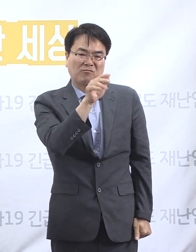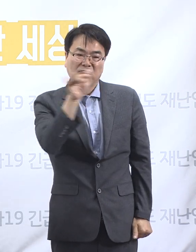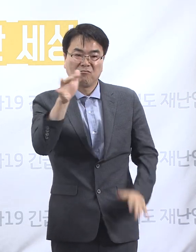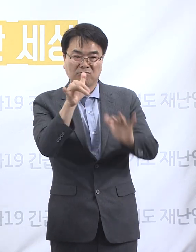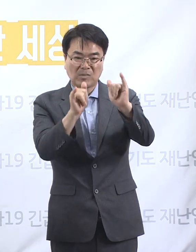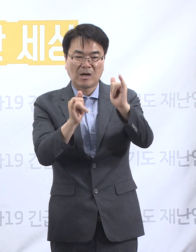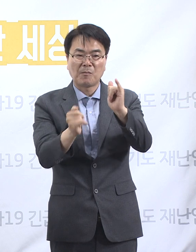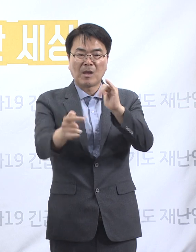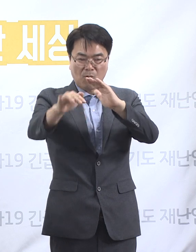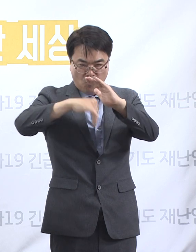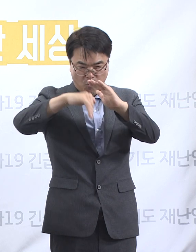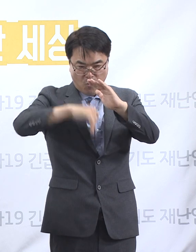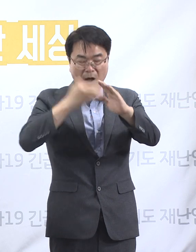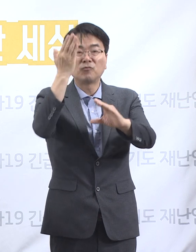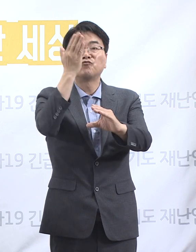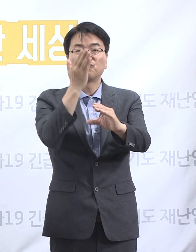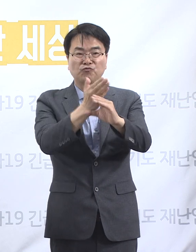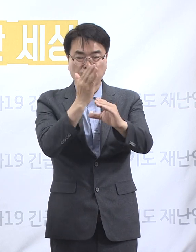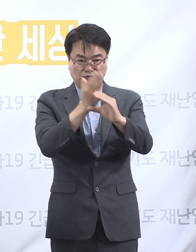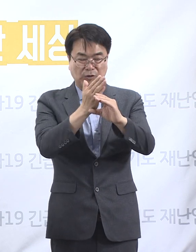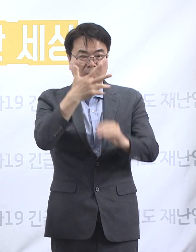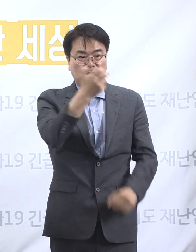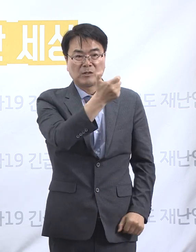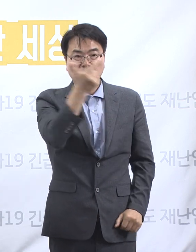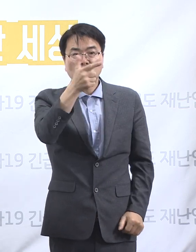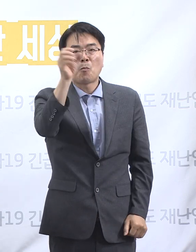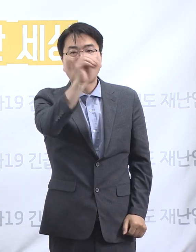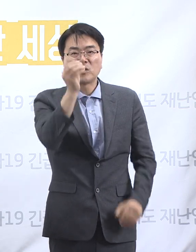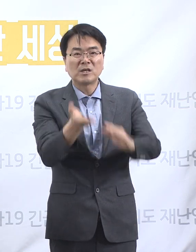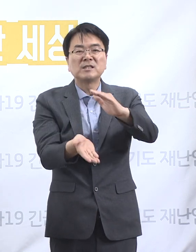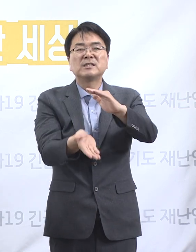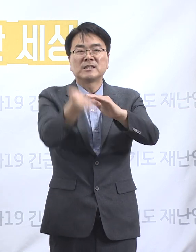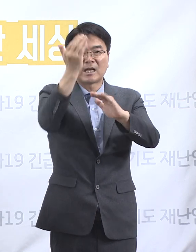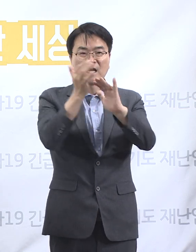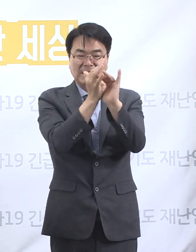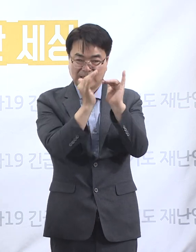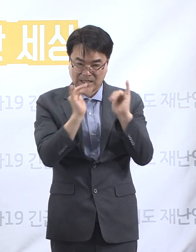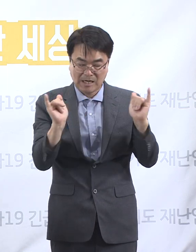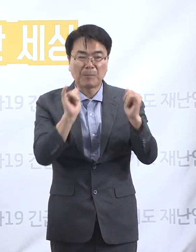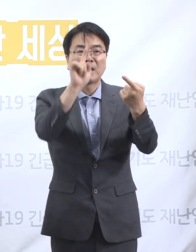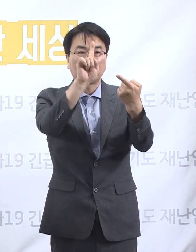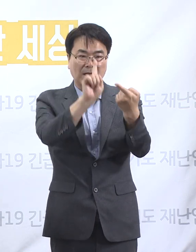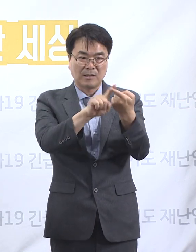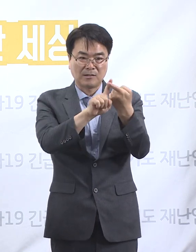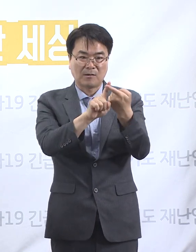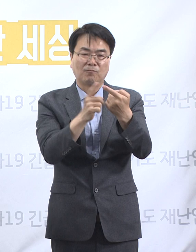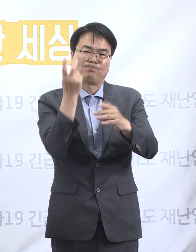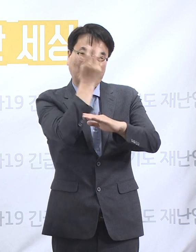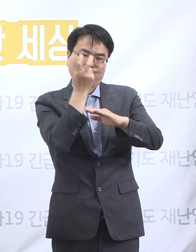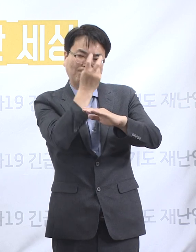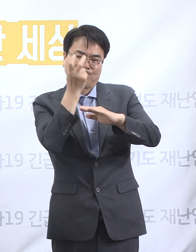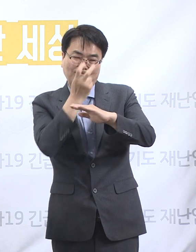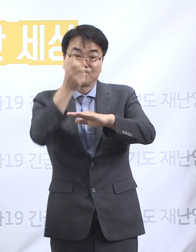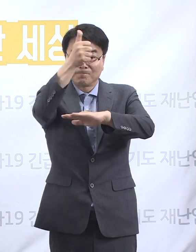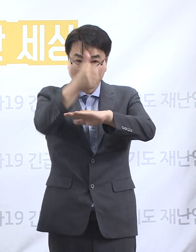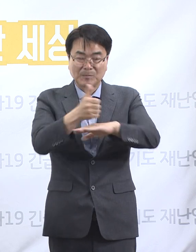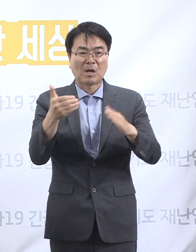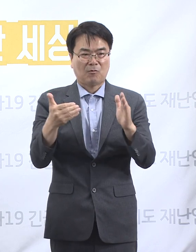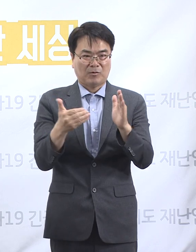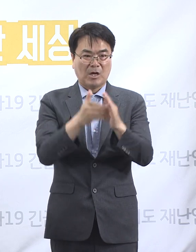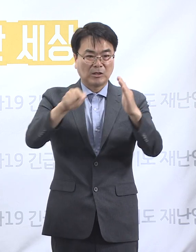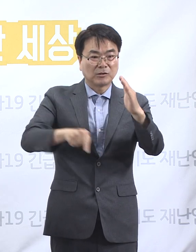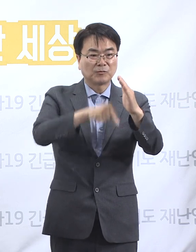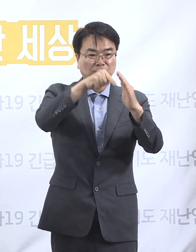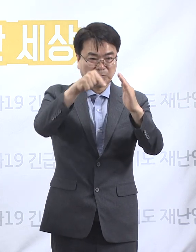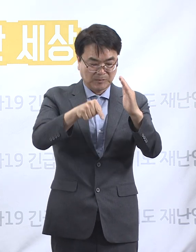이 중 78.6%인 39,849명에 대해 진단검사를 실시하여 39